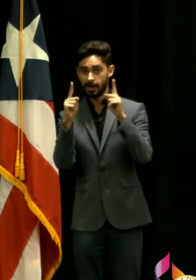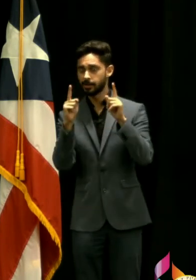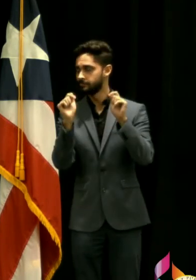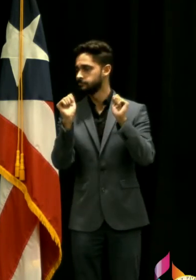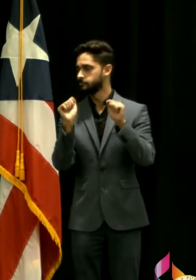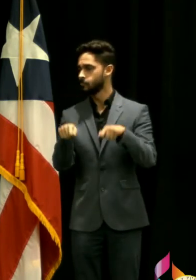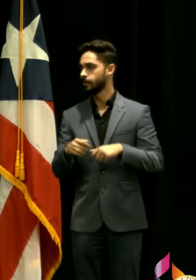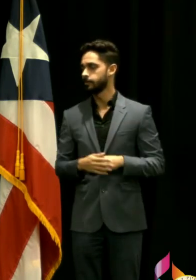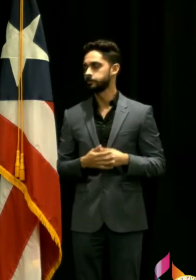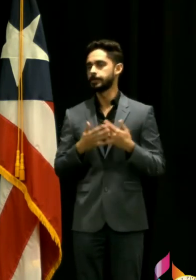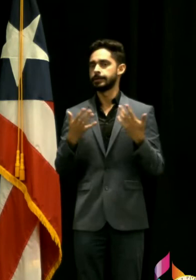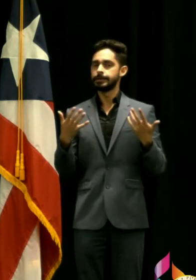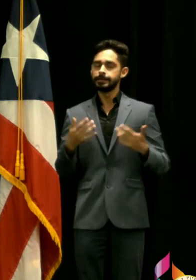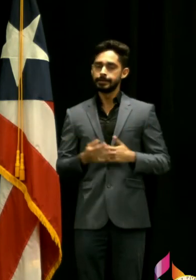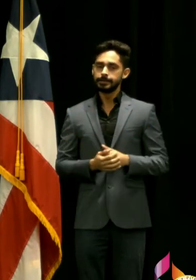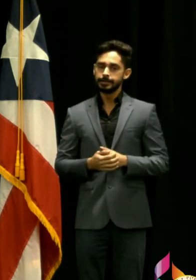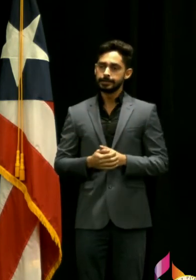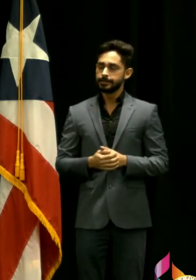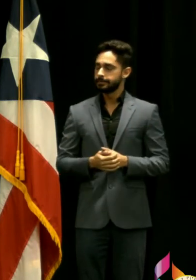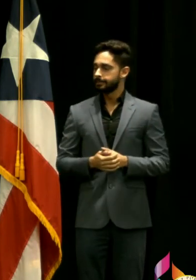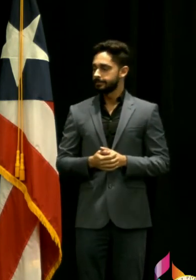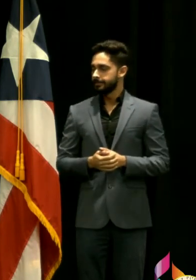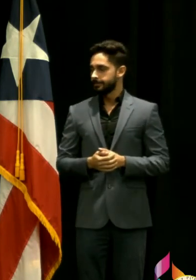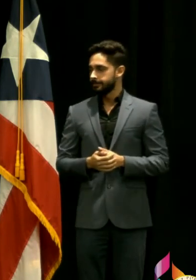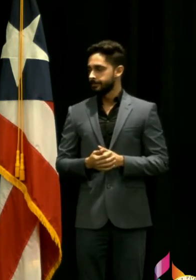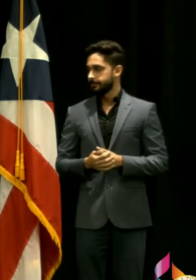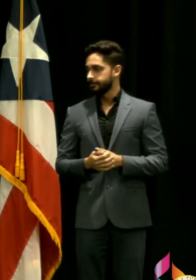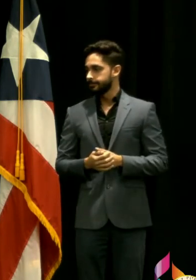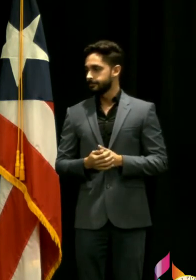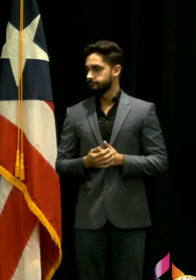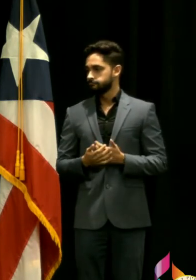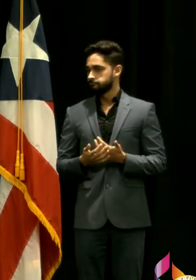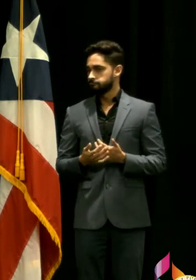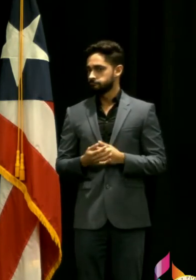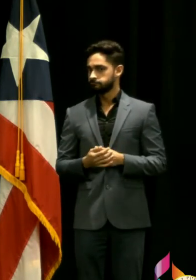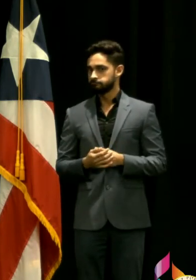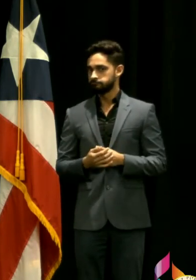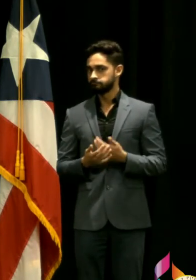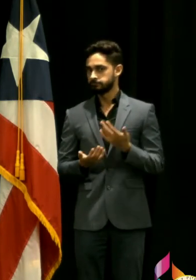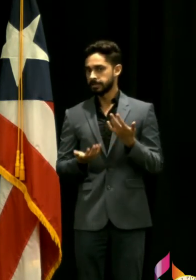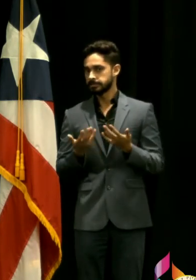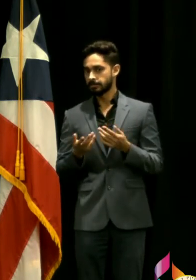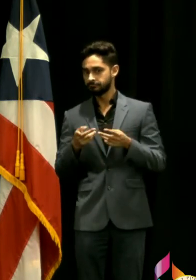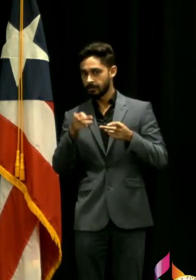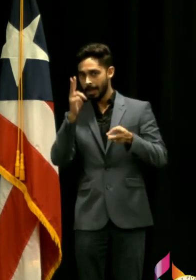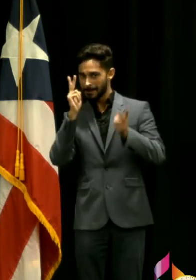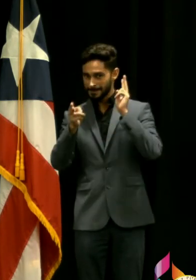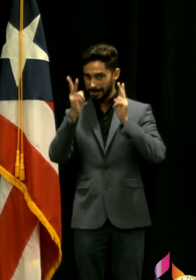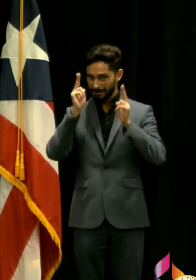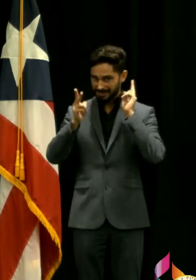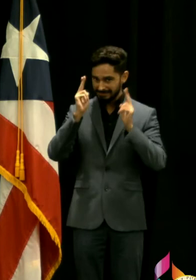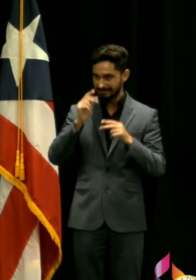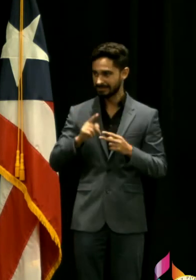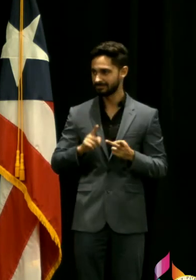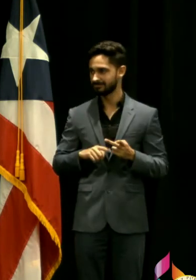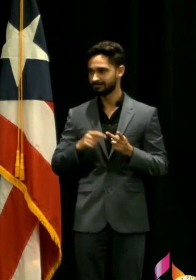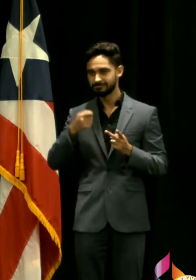pues quien no quiere pues ir a una barbería o un salón de belleza